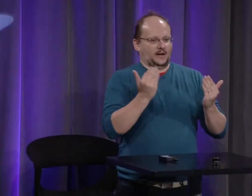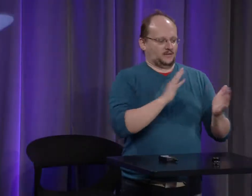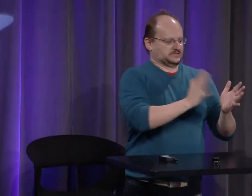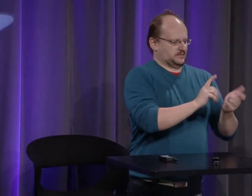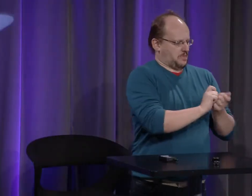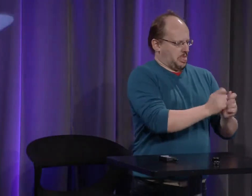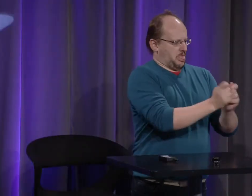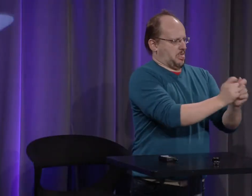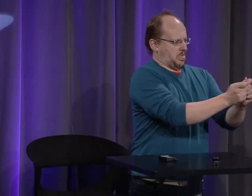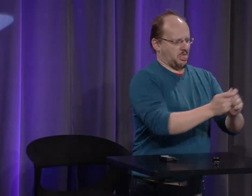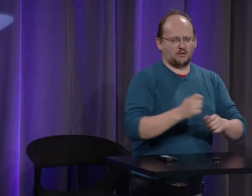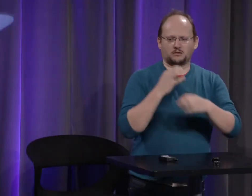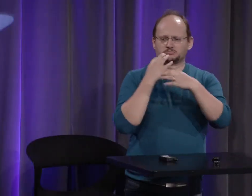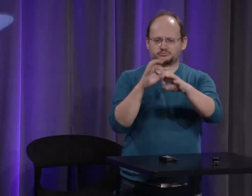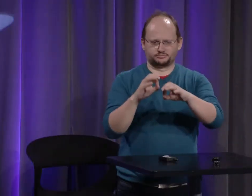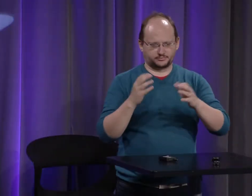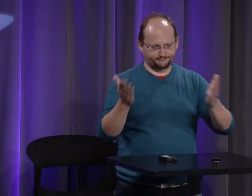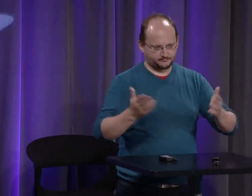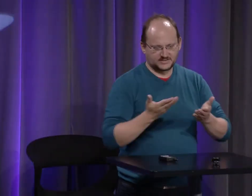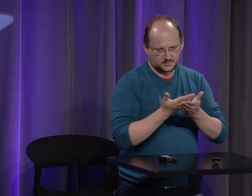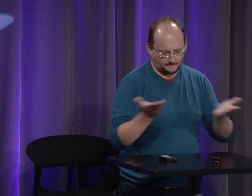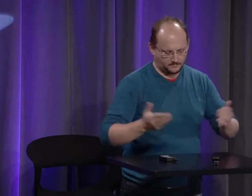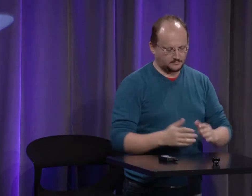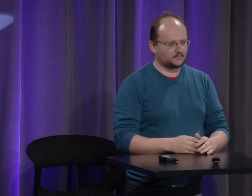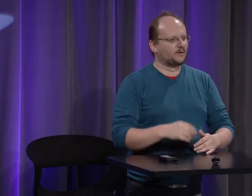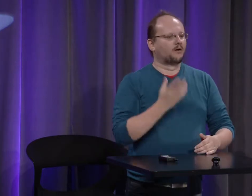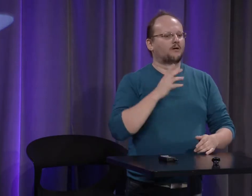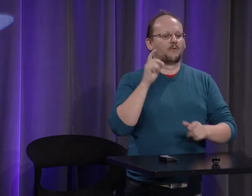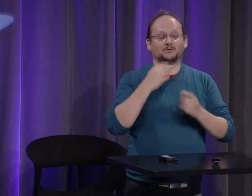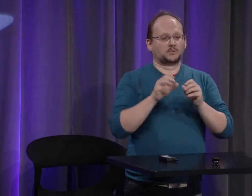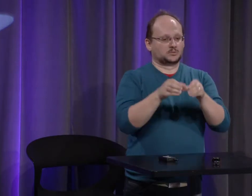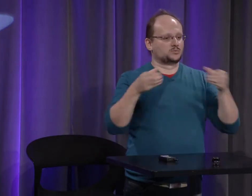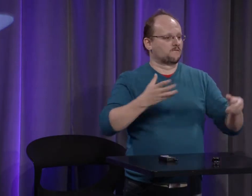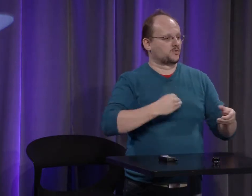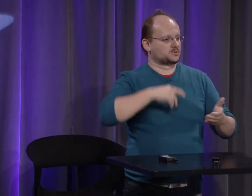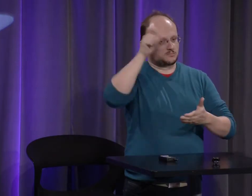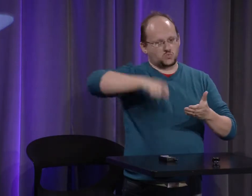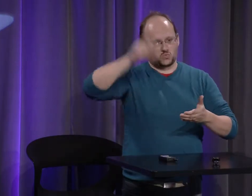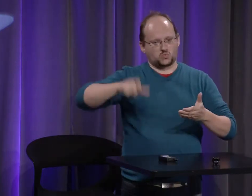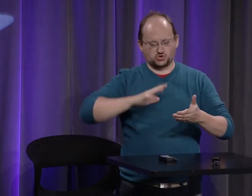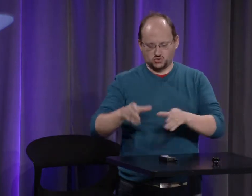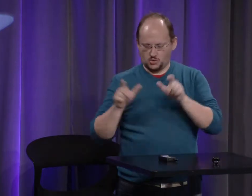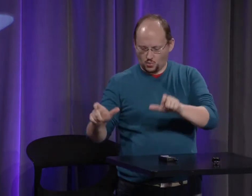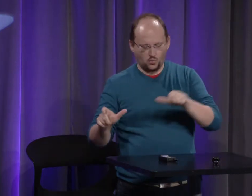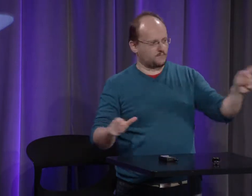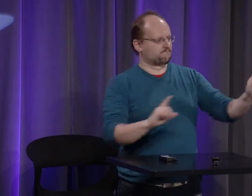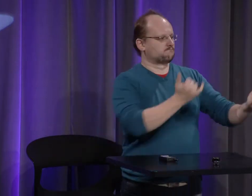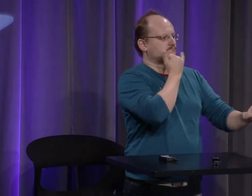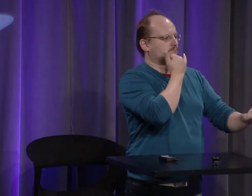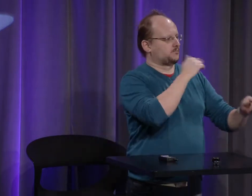alors les grandes modifications de la langue des signes et puis l'aspect figé des langues vocales